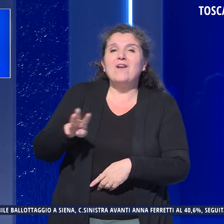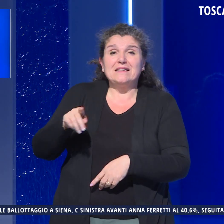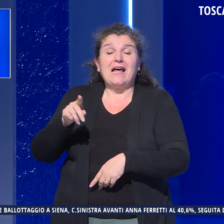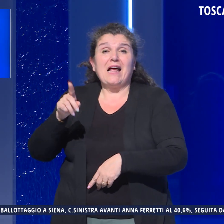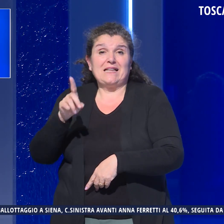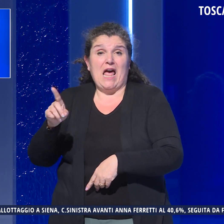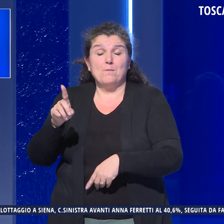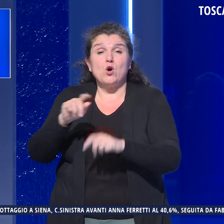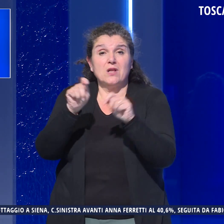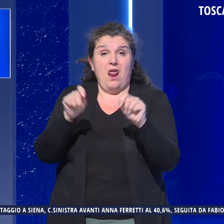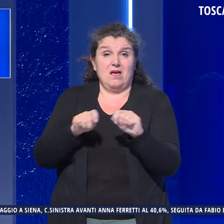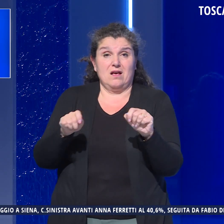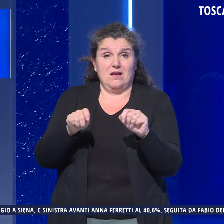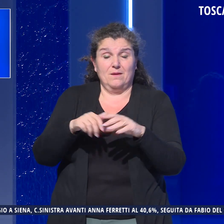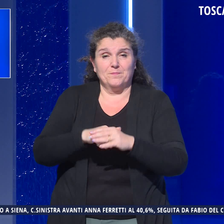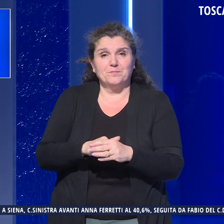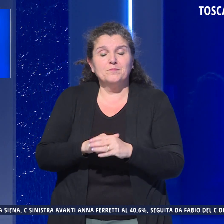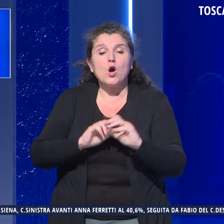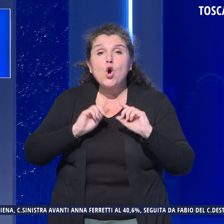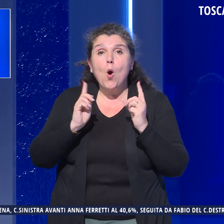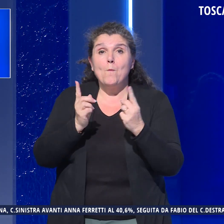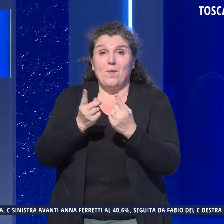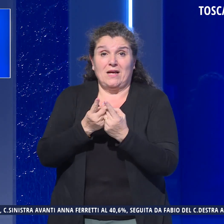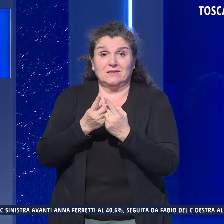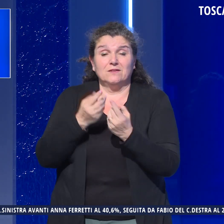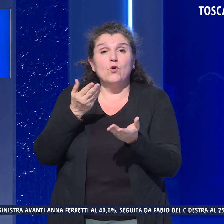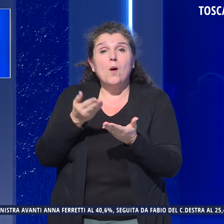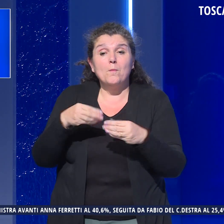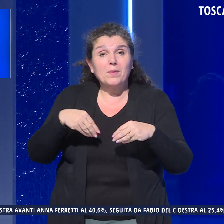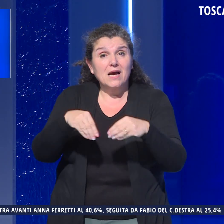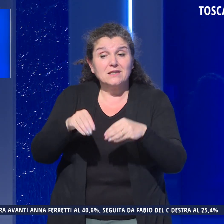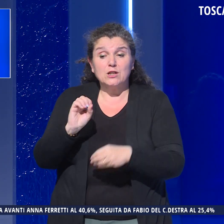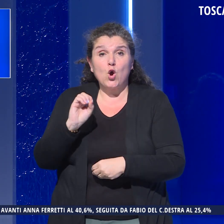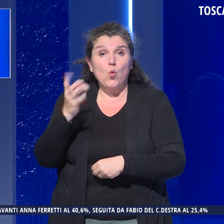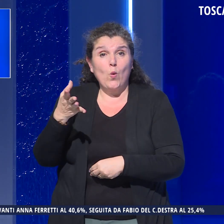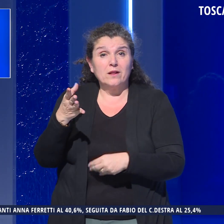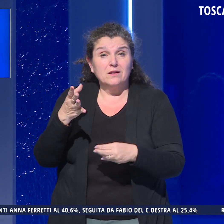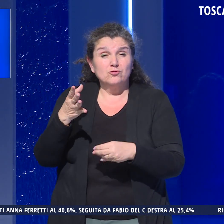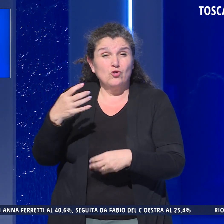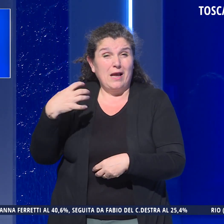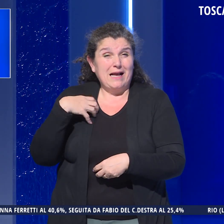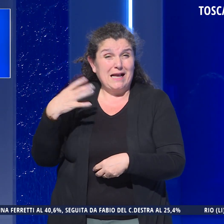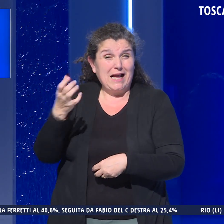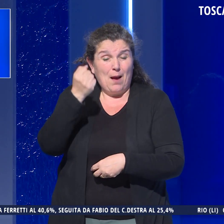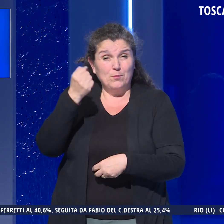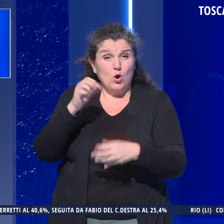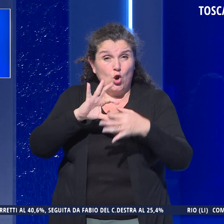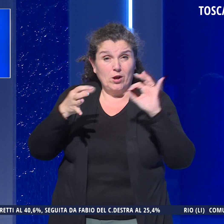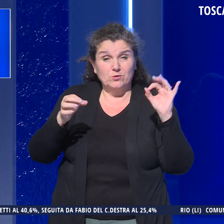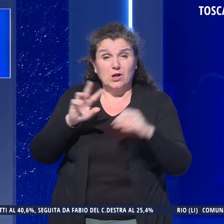League. In totale presenti 15 campioni olimpici e 31